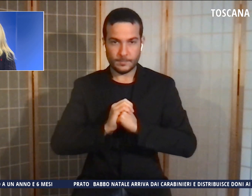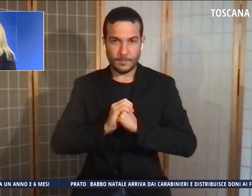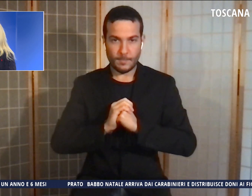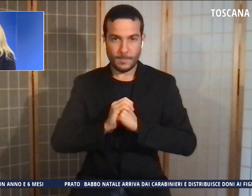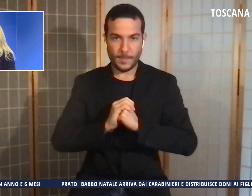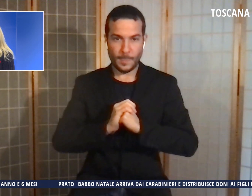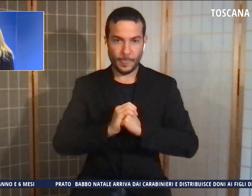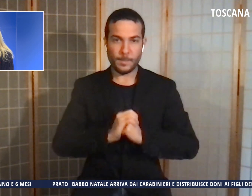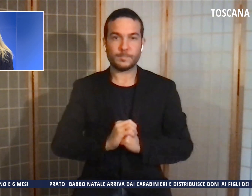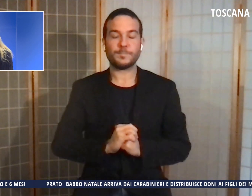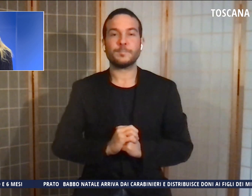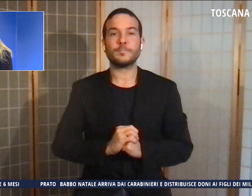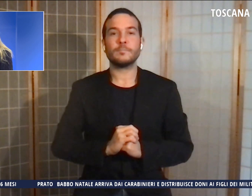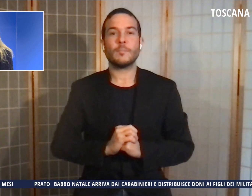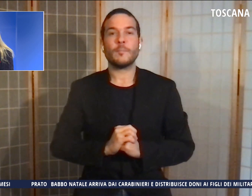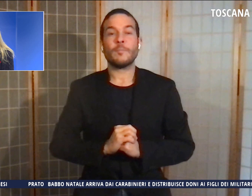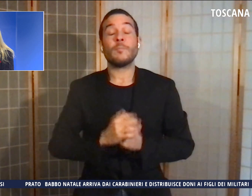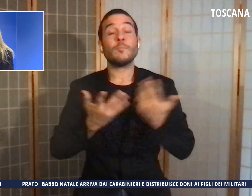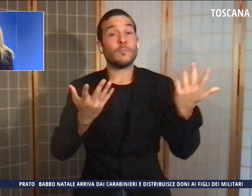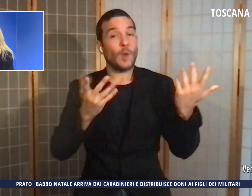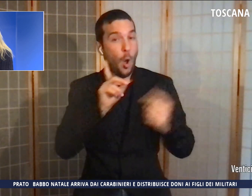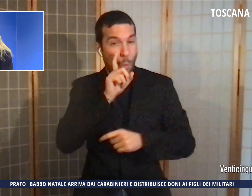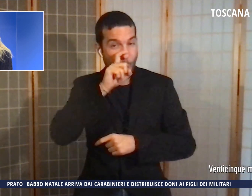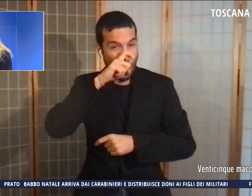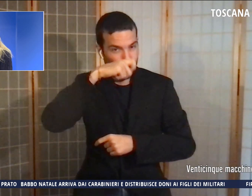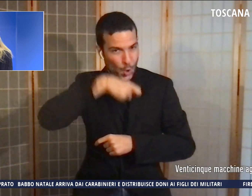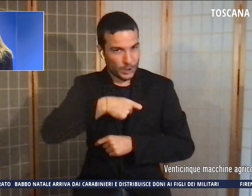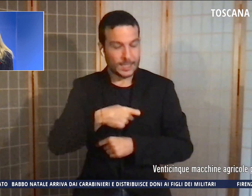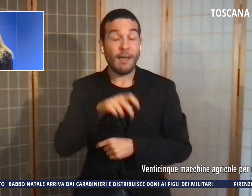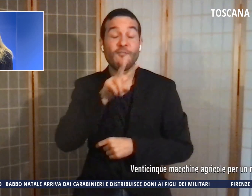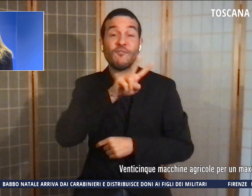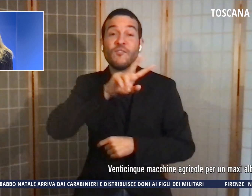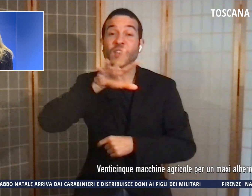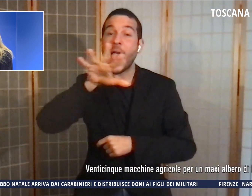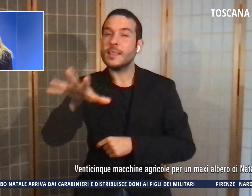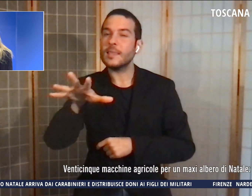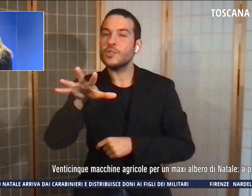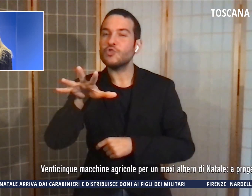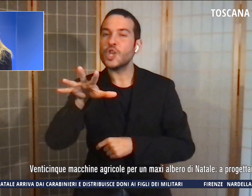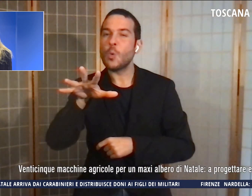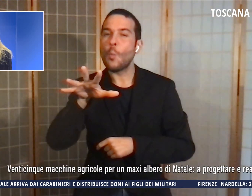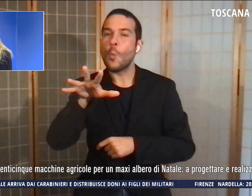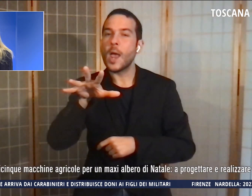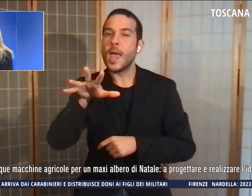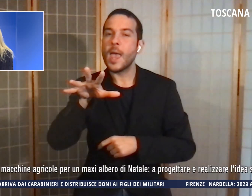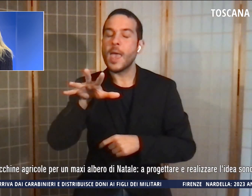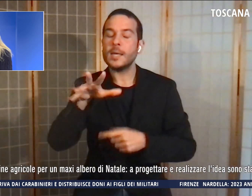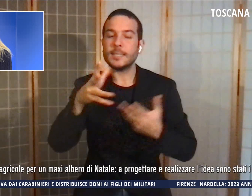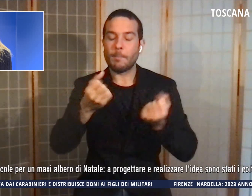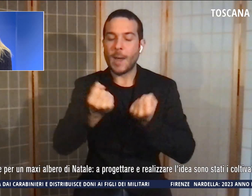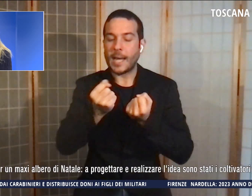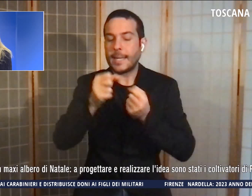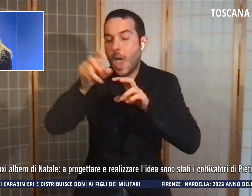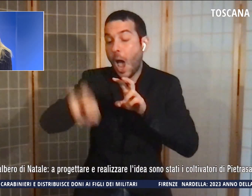Una notizia curiosa, 25 macchine agricole per un maxi albero di Natale a